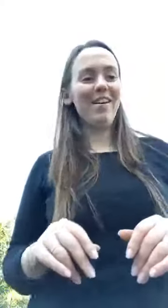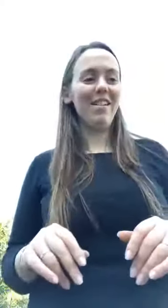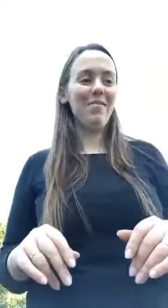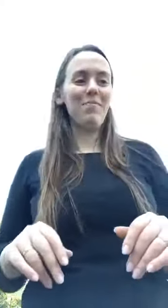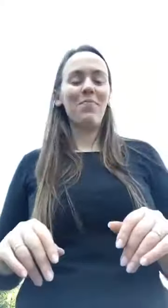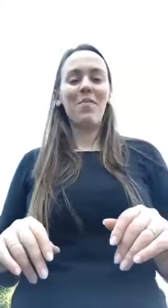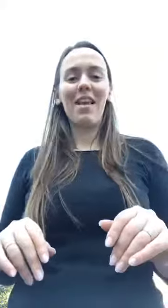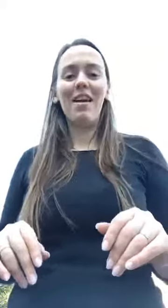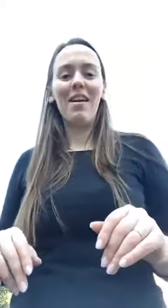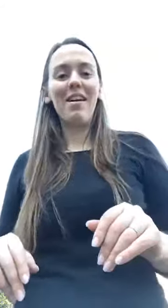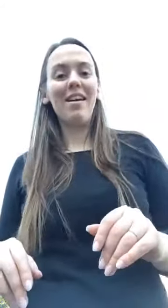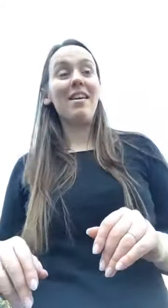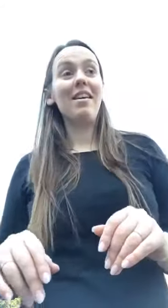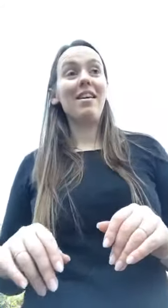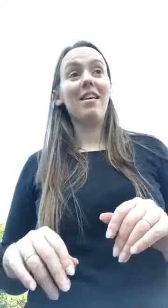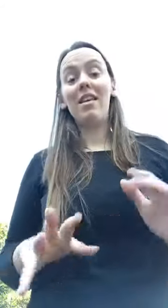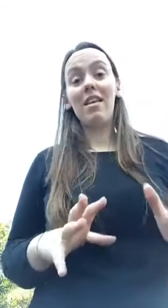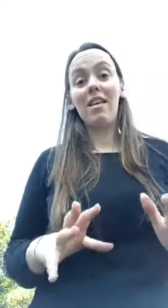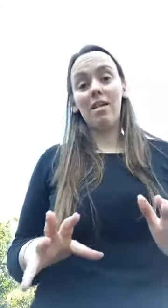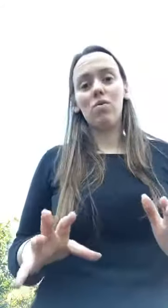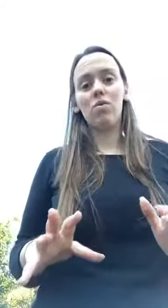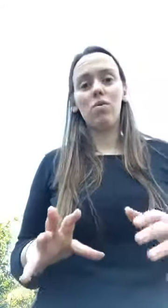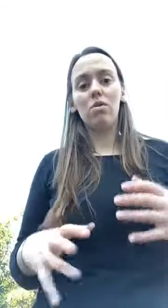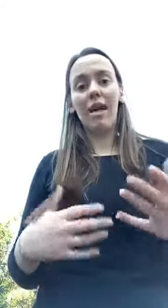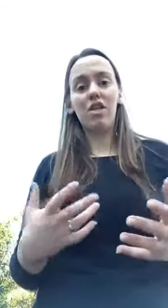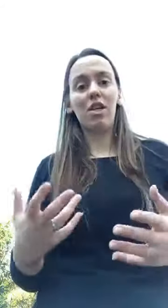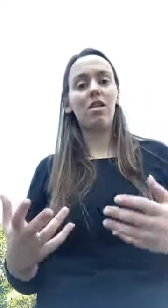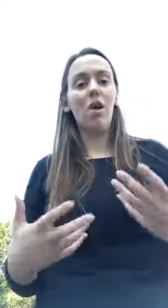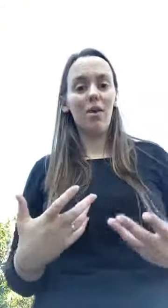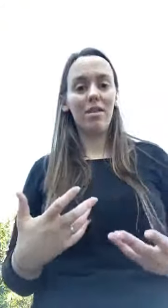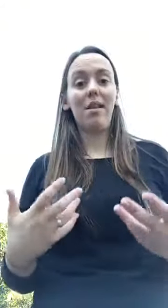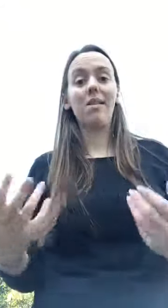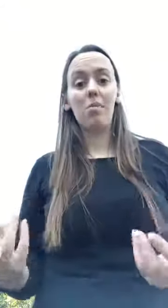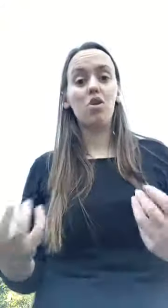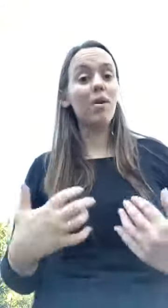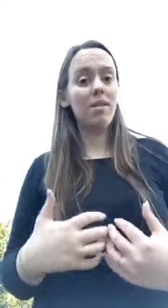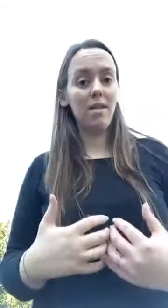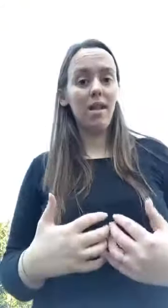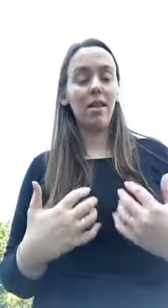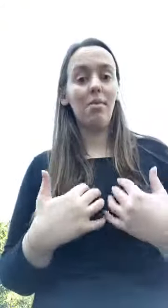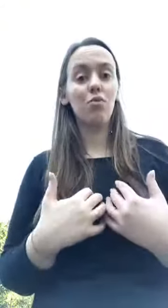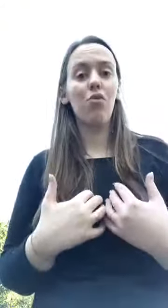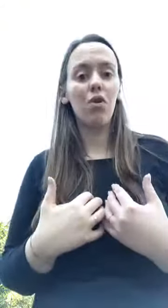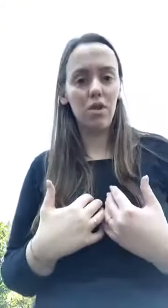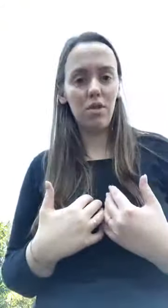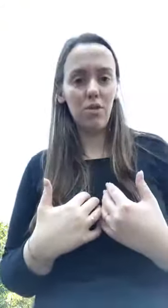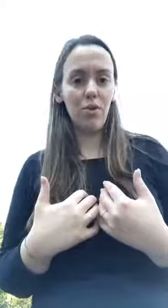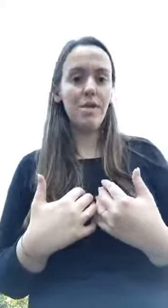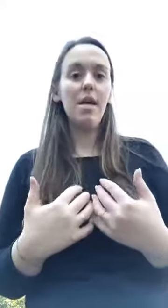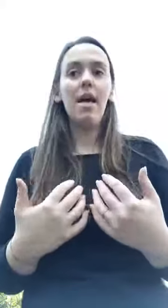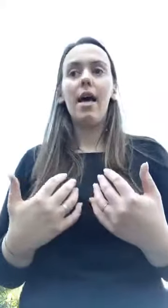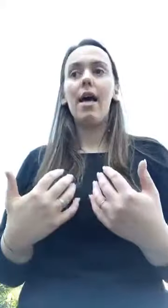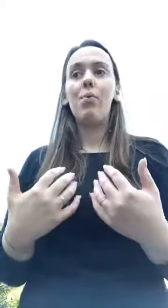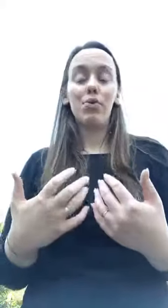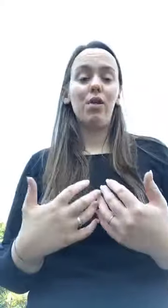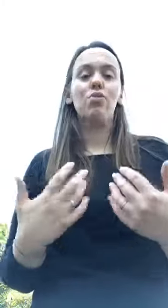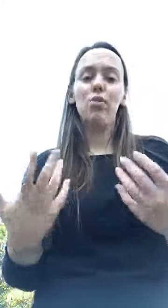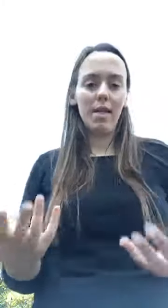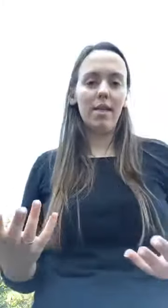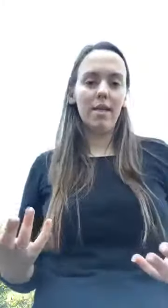Olá. E caso achem que não é stress, que é mesmo ansiedade, que é mesmo o vosso interior, portanto, ylang